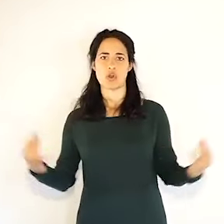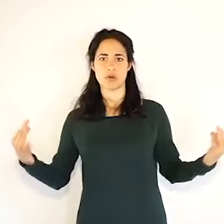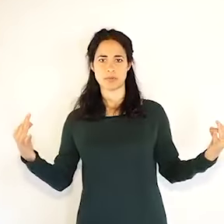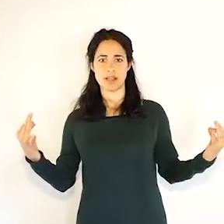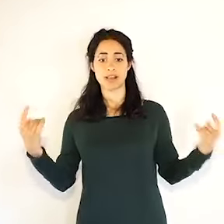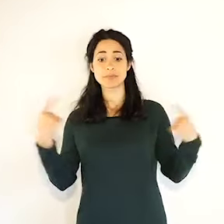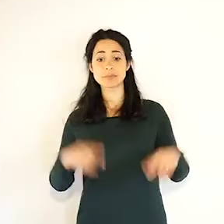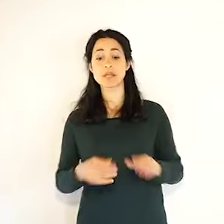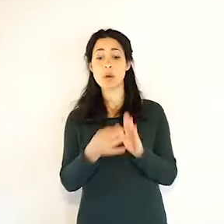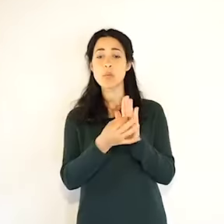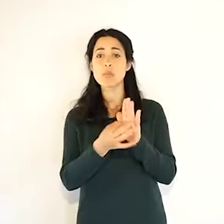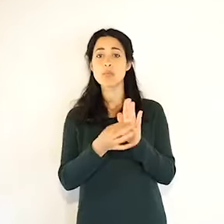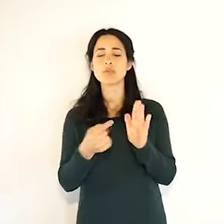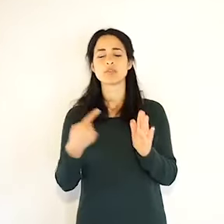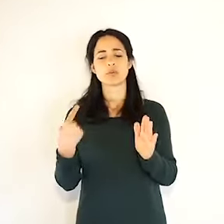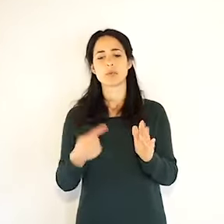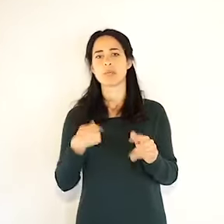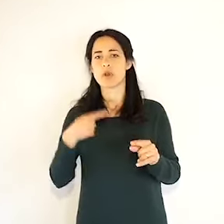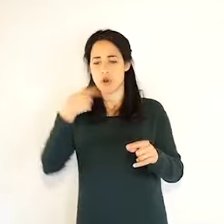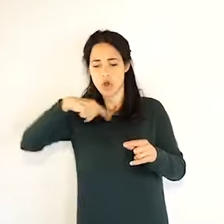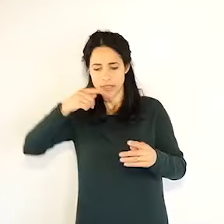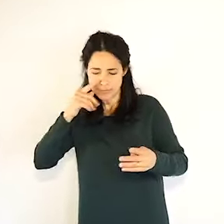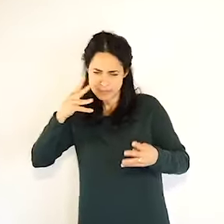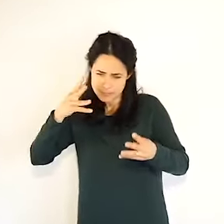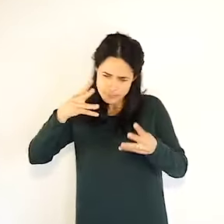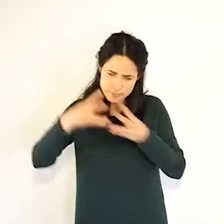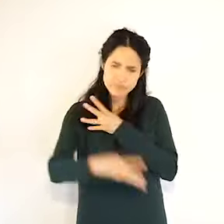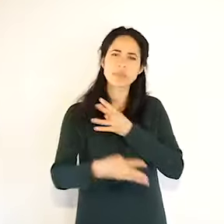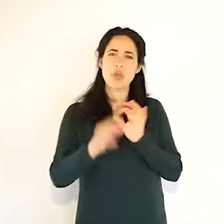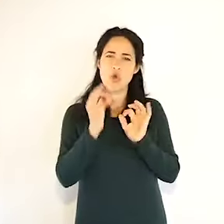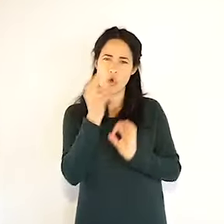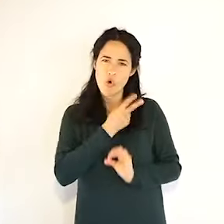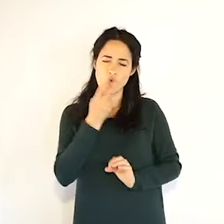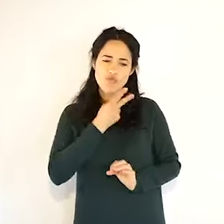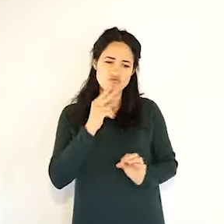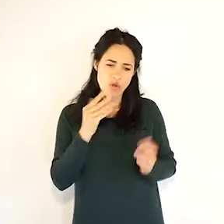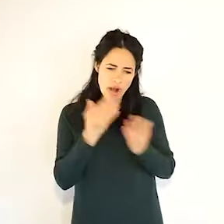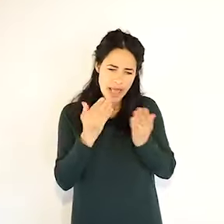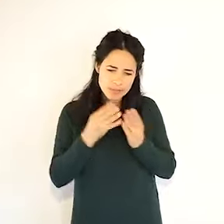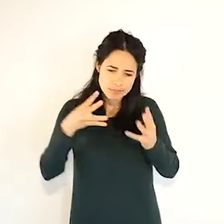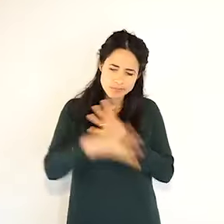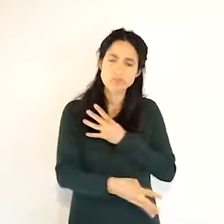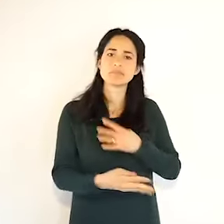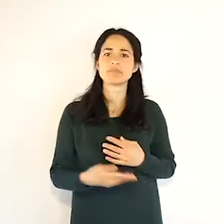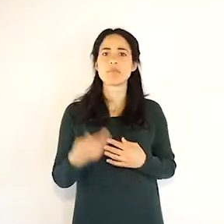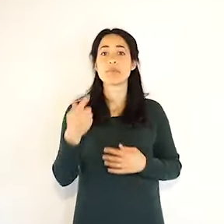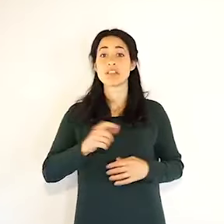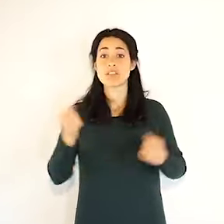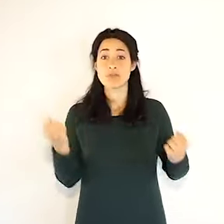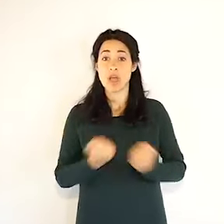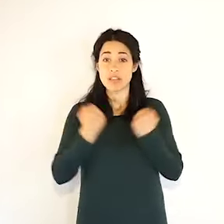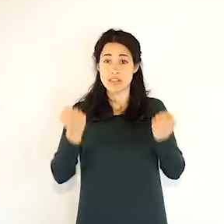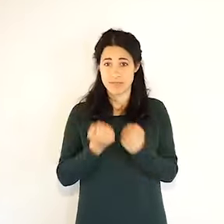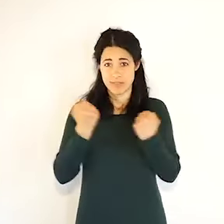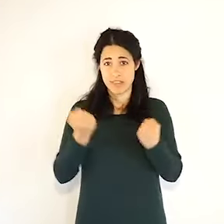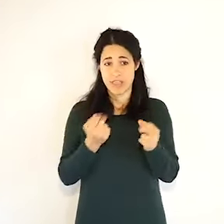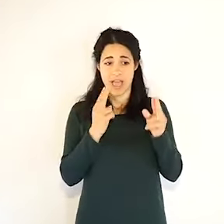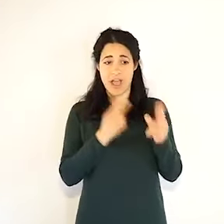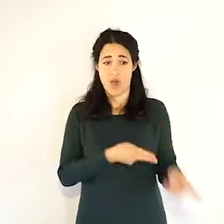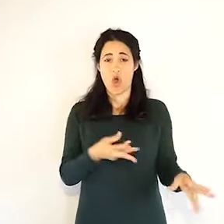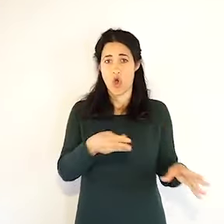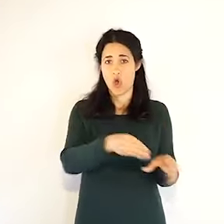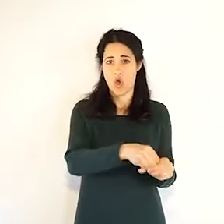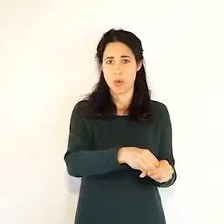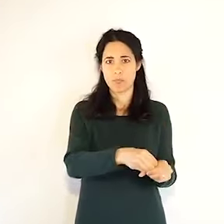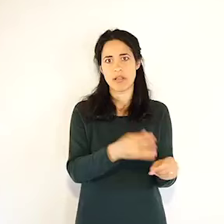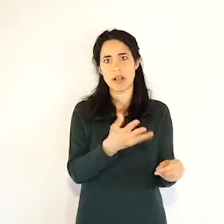di questa epidemia. Succede per le attività che sono state sospese e anche naturalmente